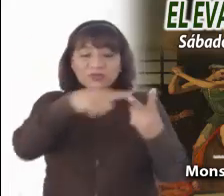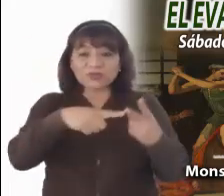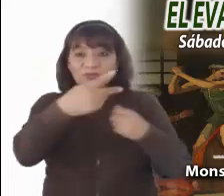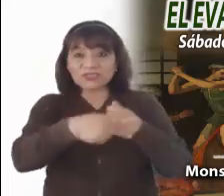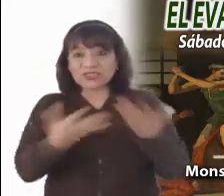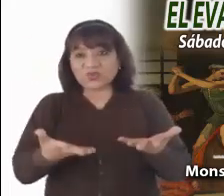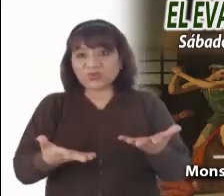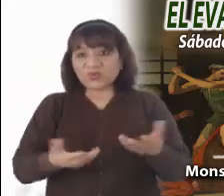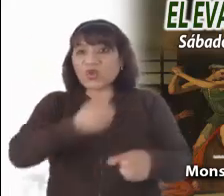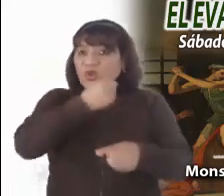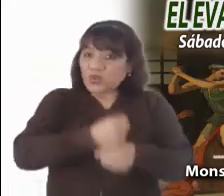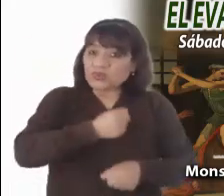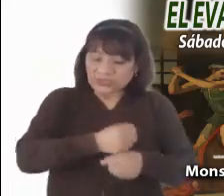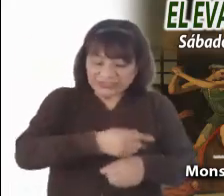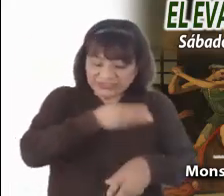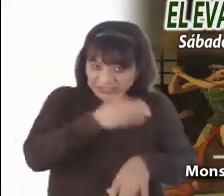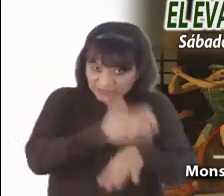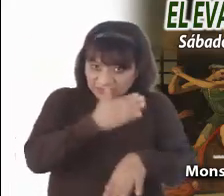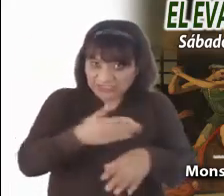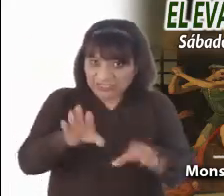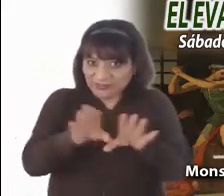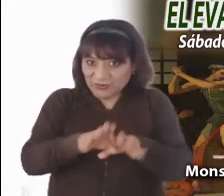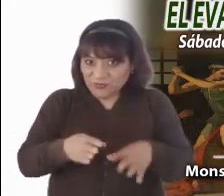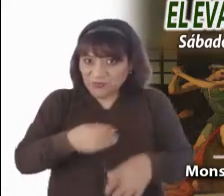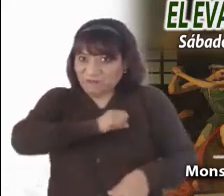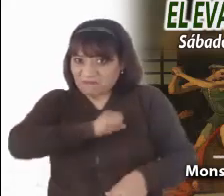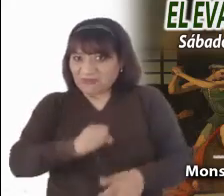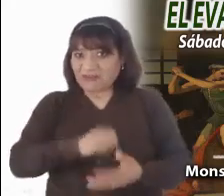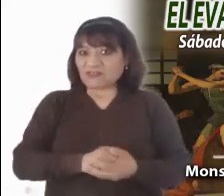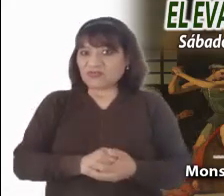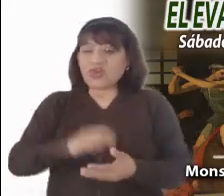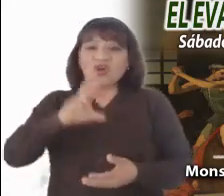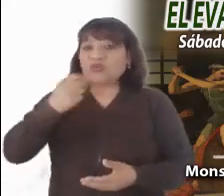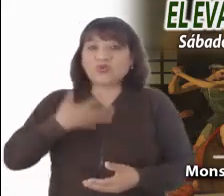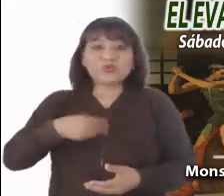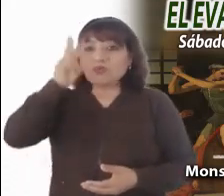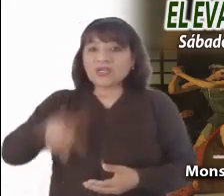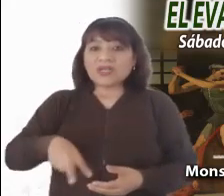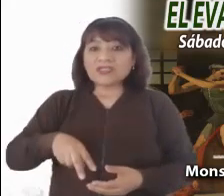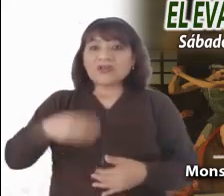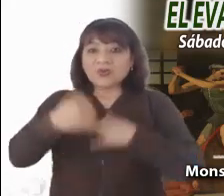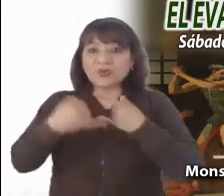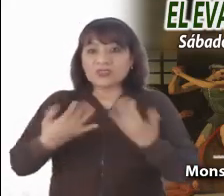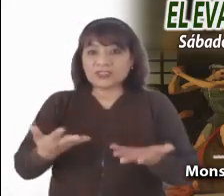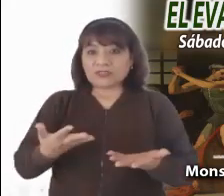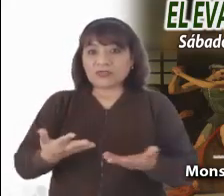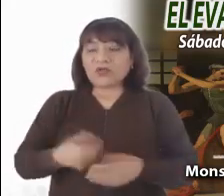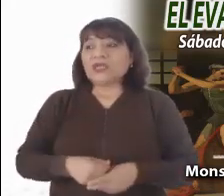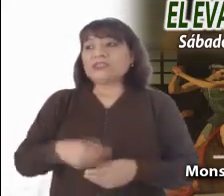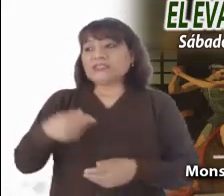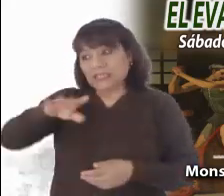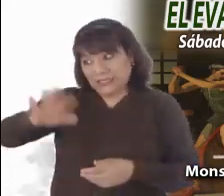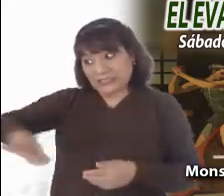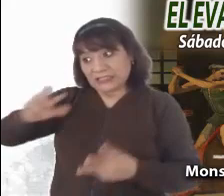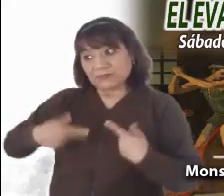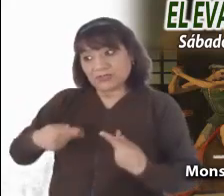como criminales y ejecutados sin un verdadero juicio. Los caprichos, los temores de los poderosos, el miedo